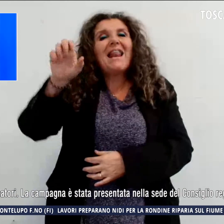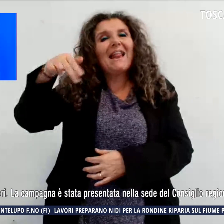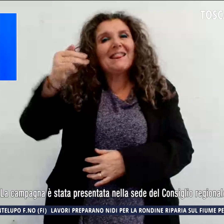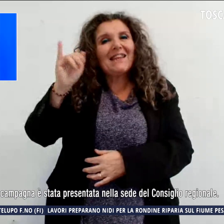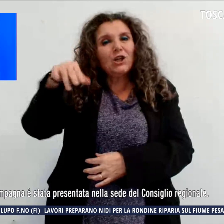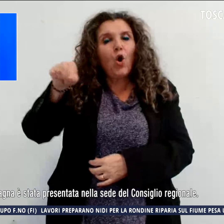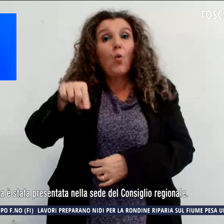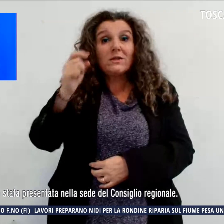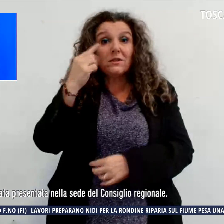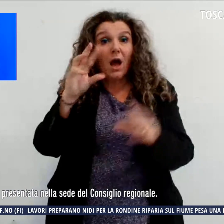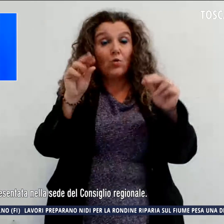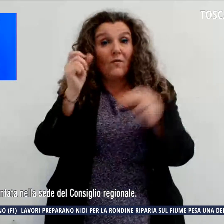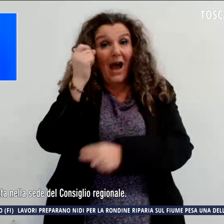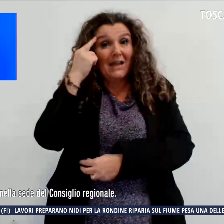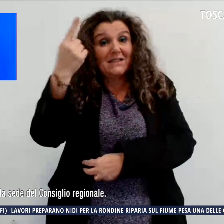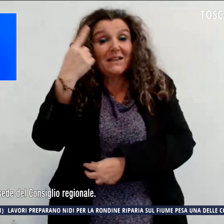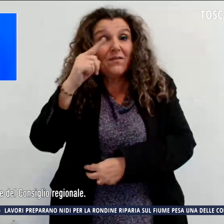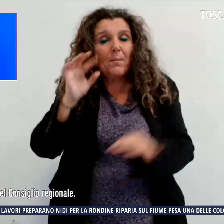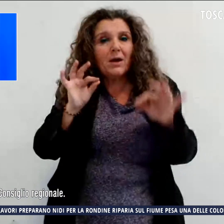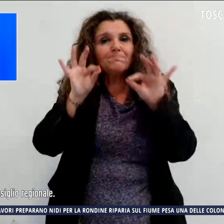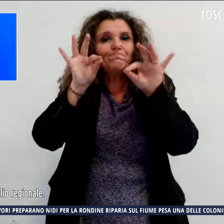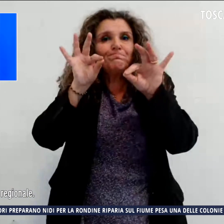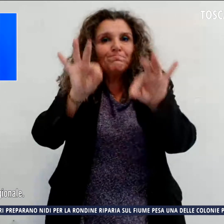raggiungere i potenziali donatori.